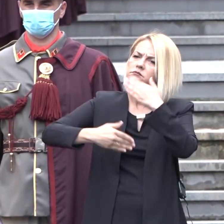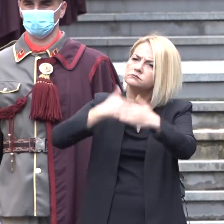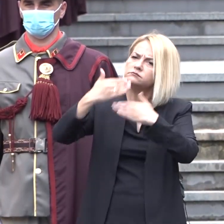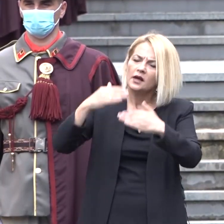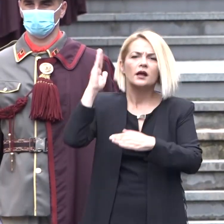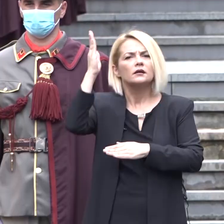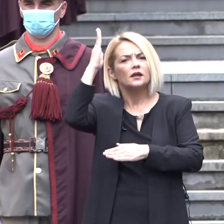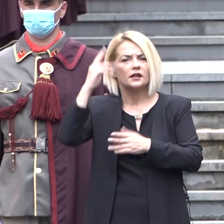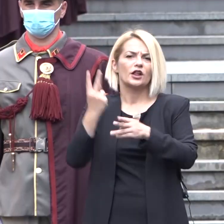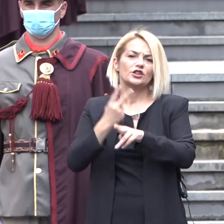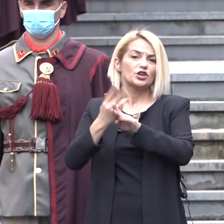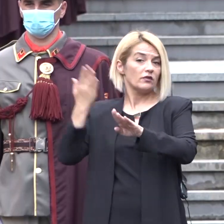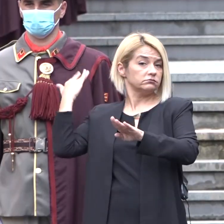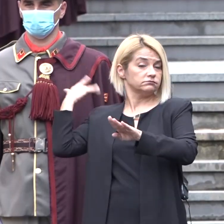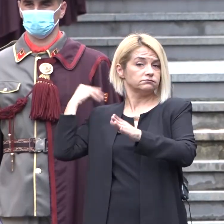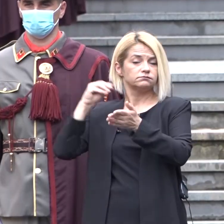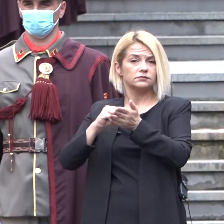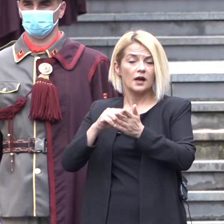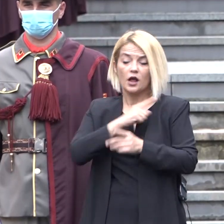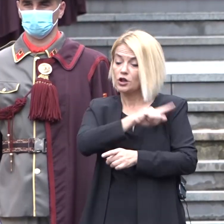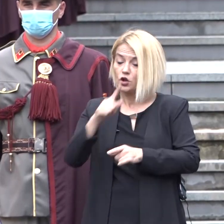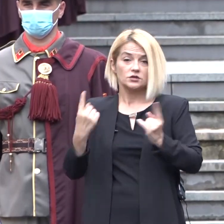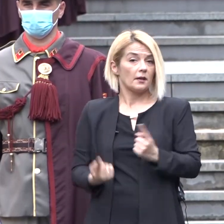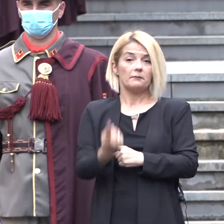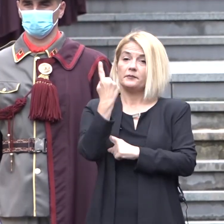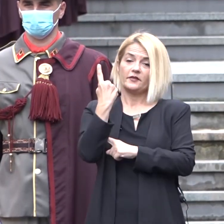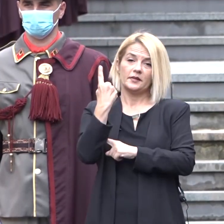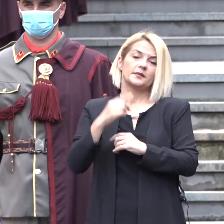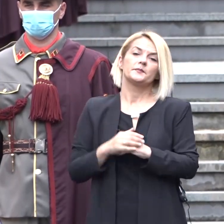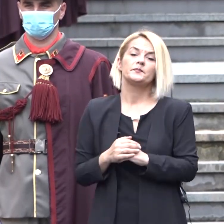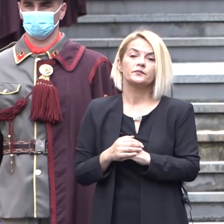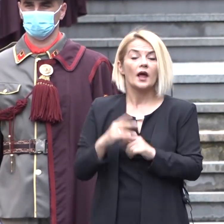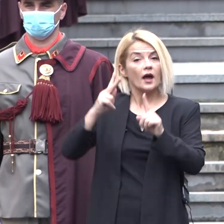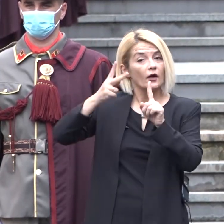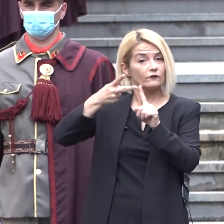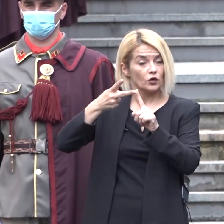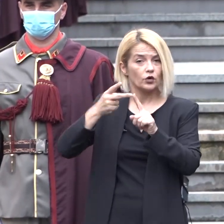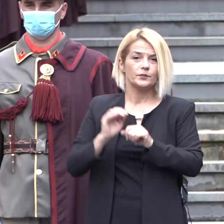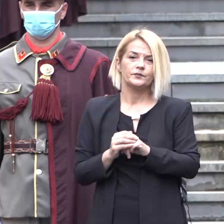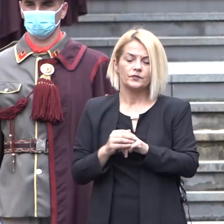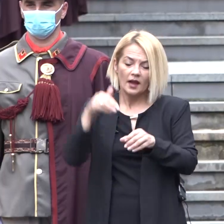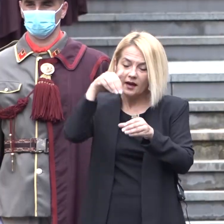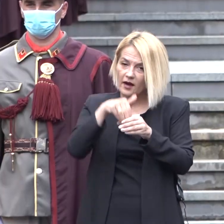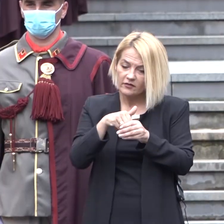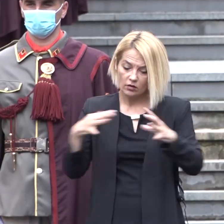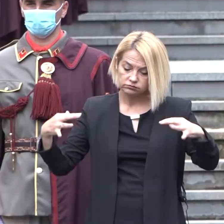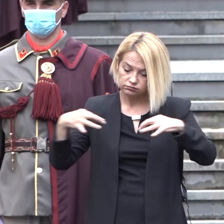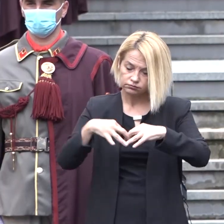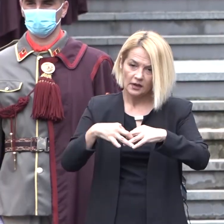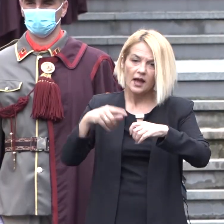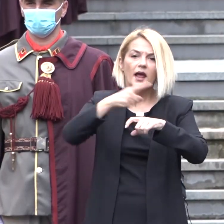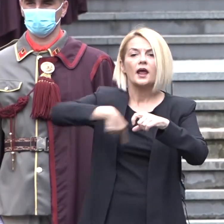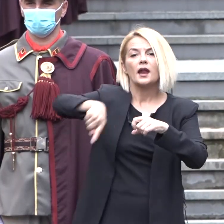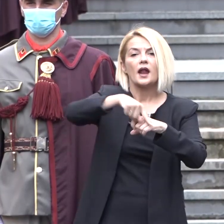со интензитет до тогаш невиден кај нас. Вториот аспект е внатрешниот контекст и надворешното